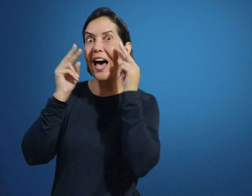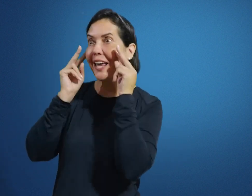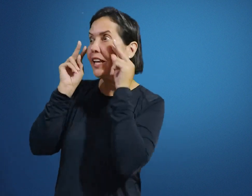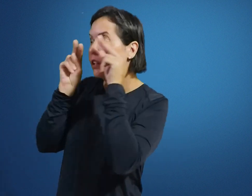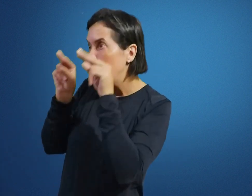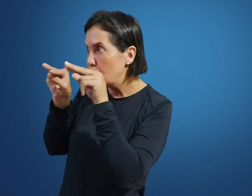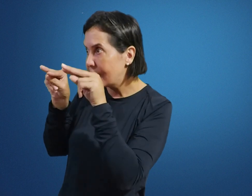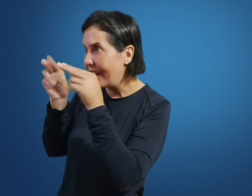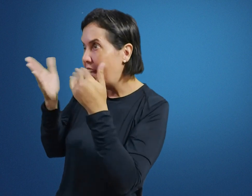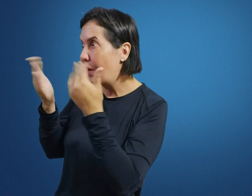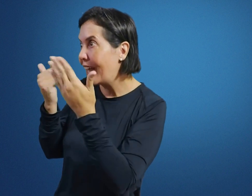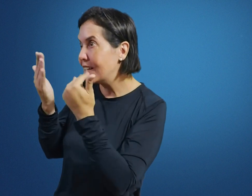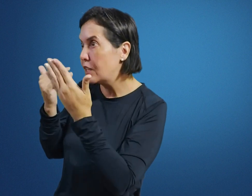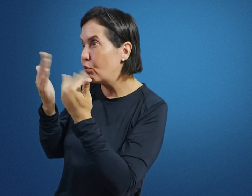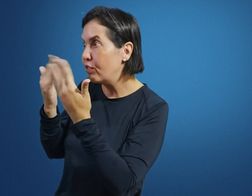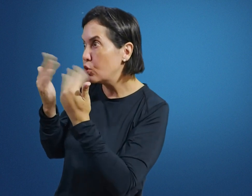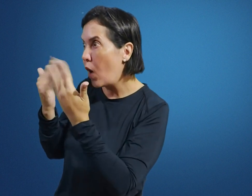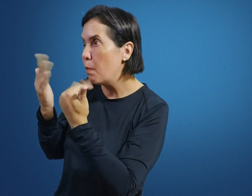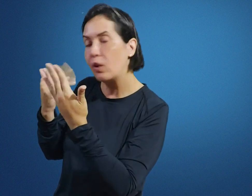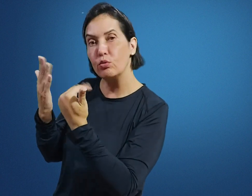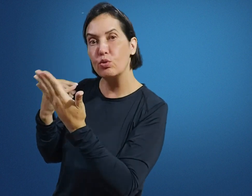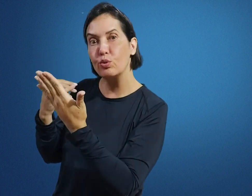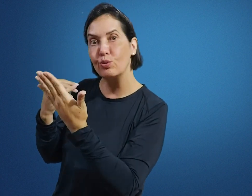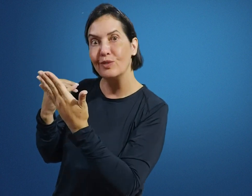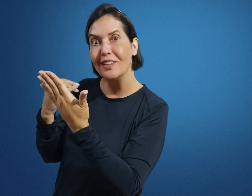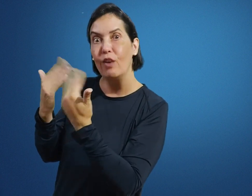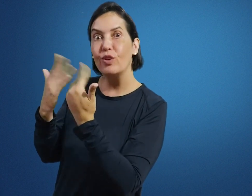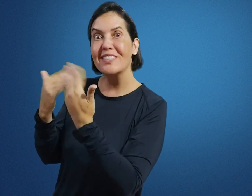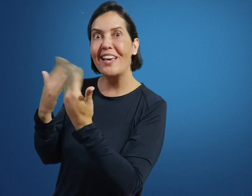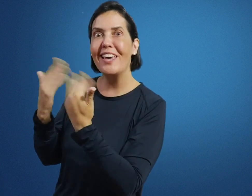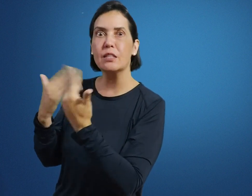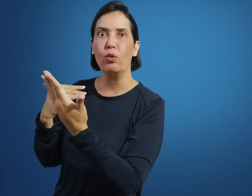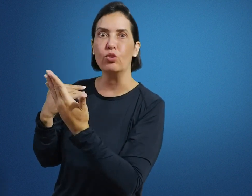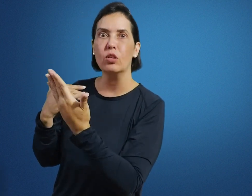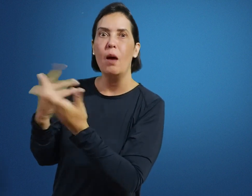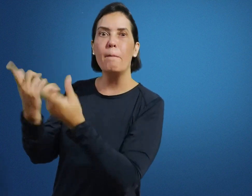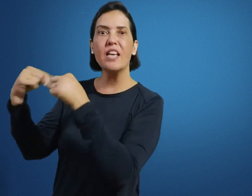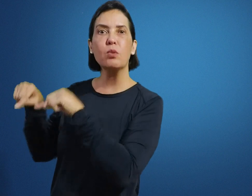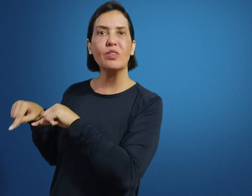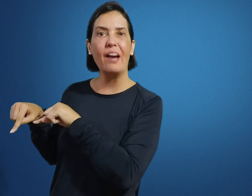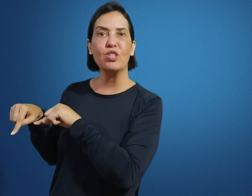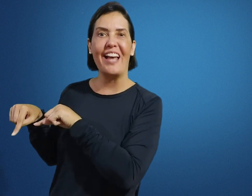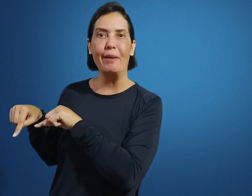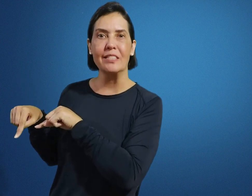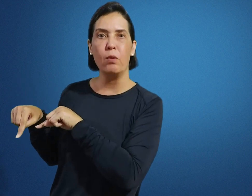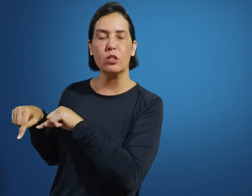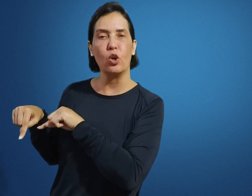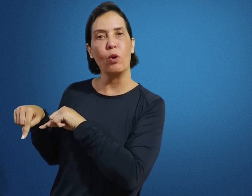além de estar dando a relação visual para o aluno surdo. Você que responde, mesmo que o intérprete saiba a resposta de alguma